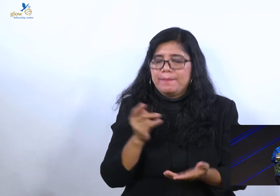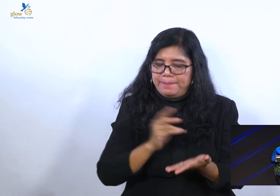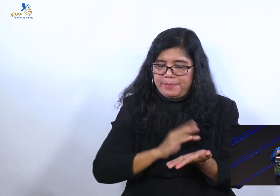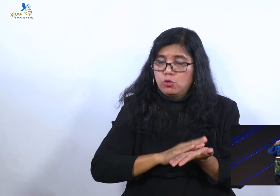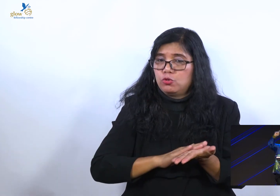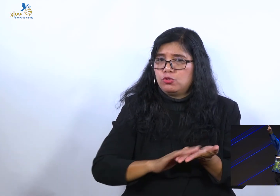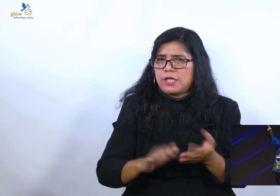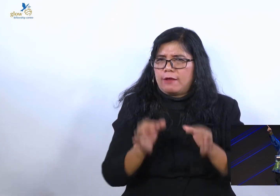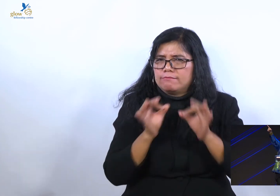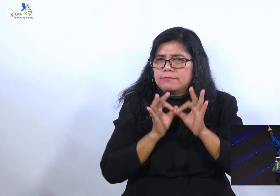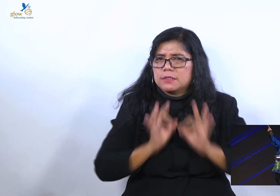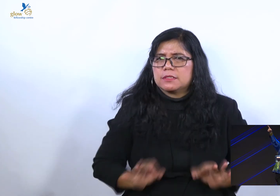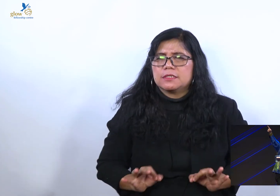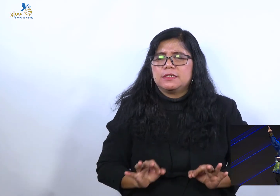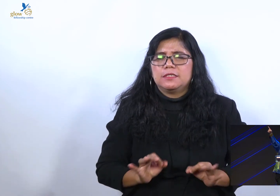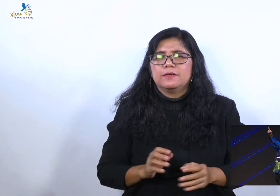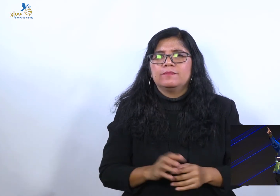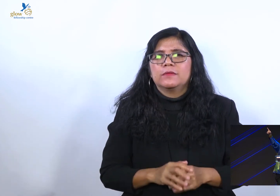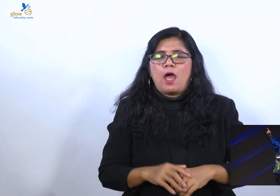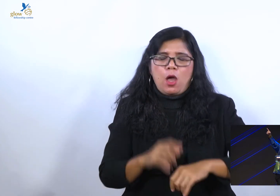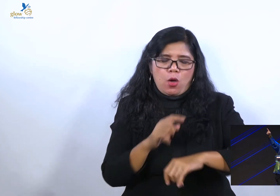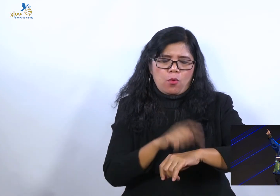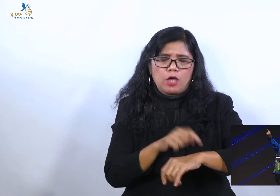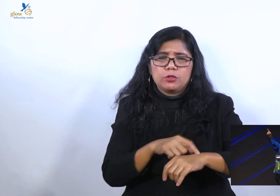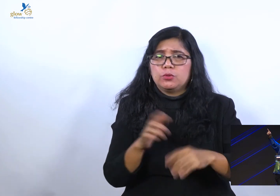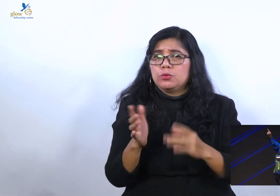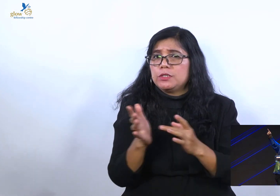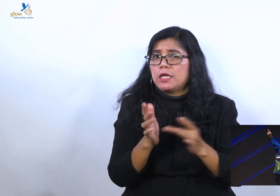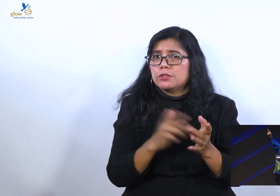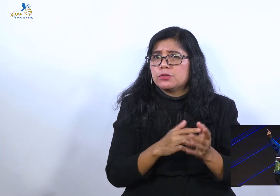Dan kemudian, waktu Yesus mati dari kayu salib,